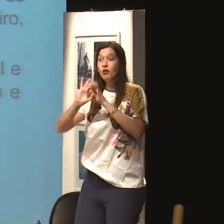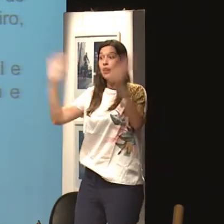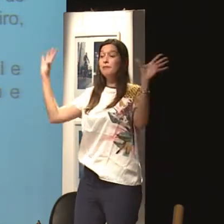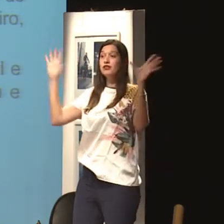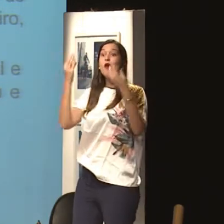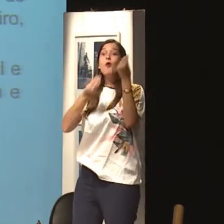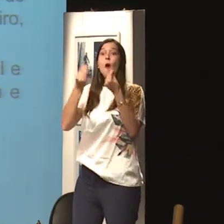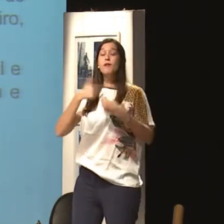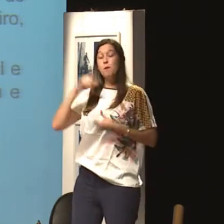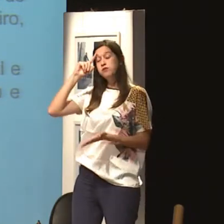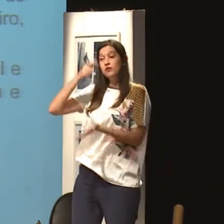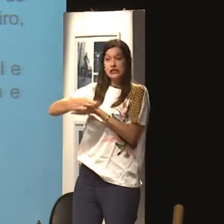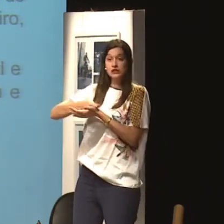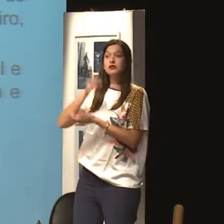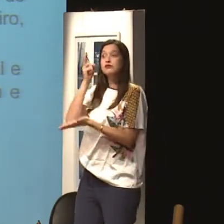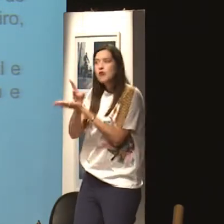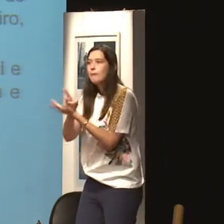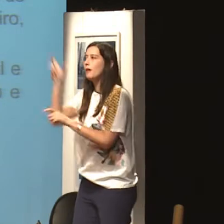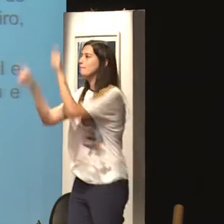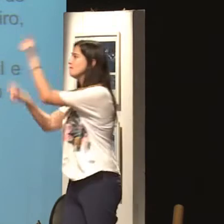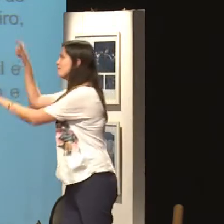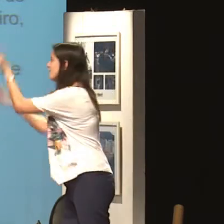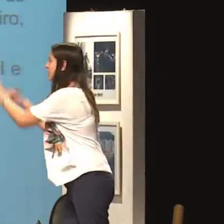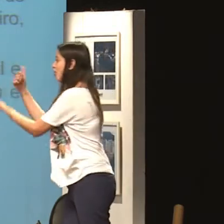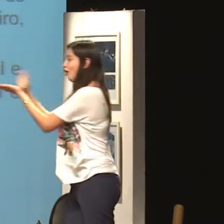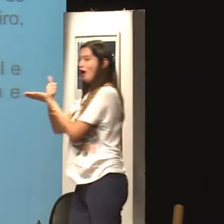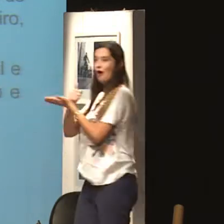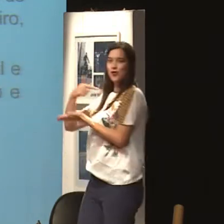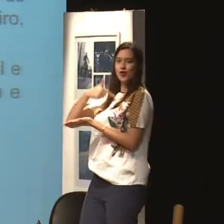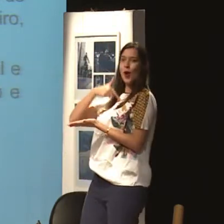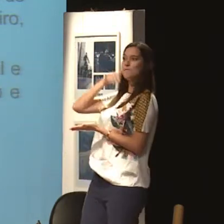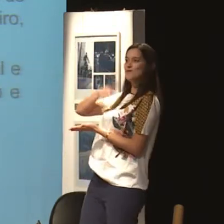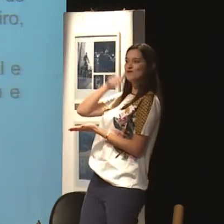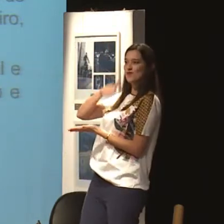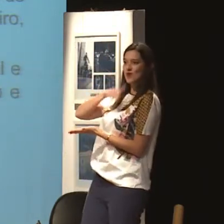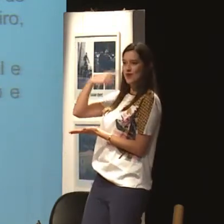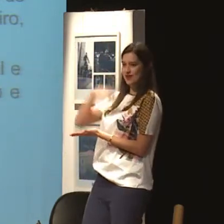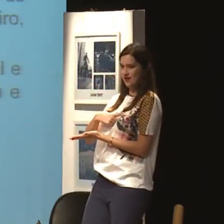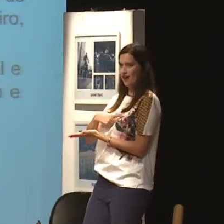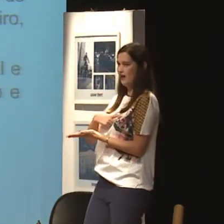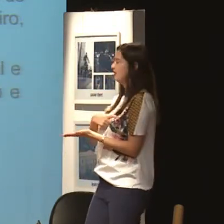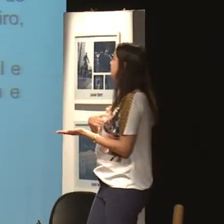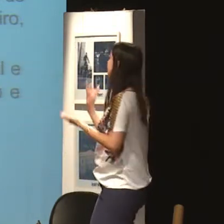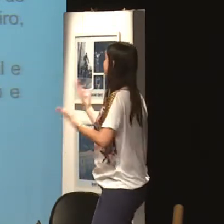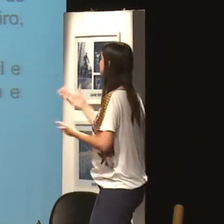e eu não consigo me libertar desse relacionamento. Eu não consigo porque estão sempre me controlando, estão sempre controlando as mulheres.